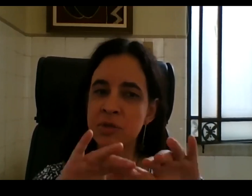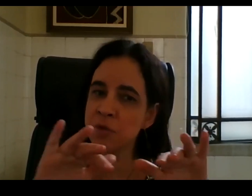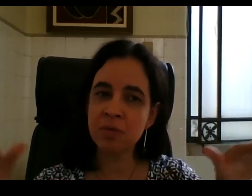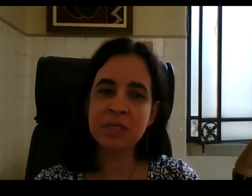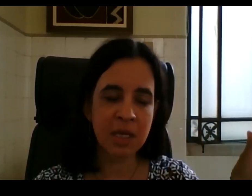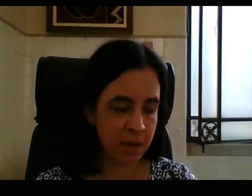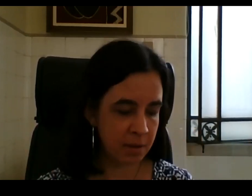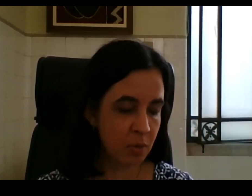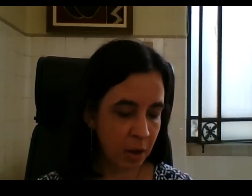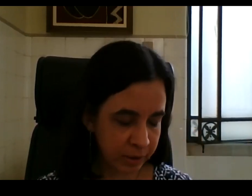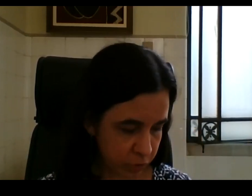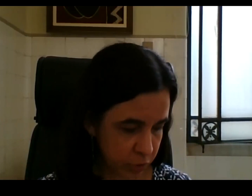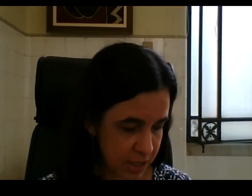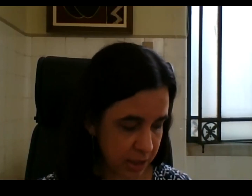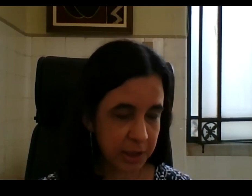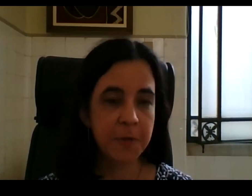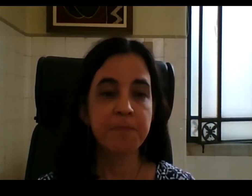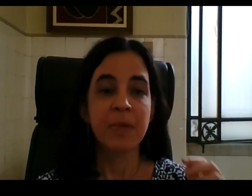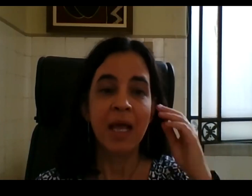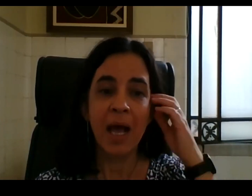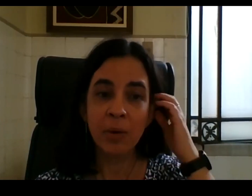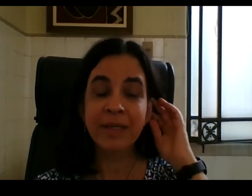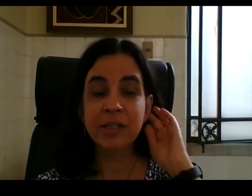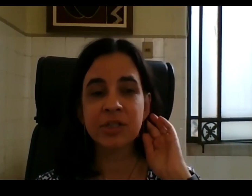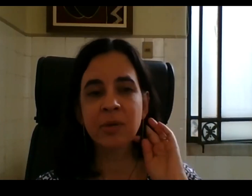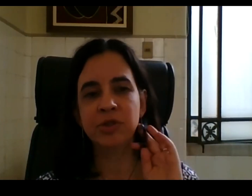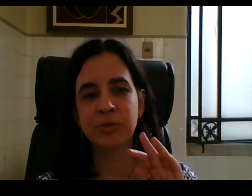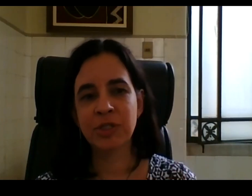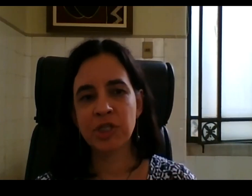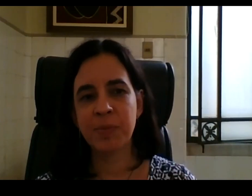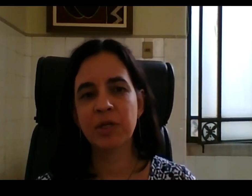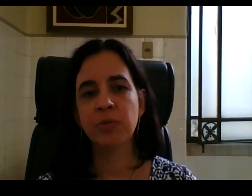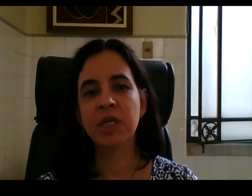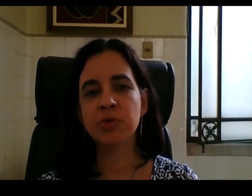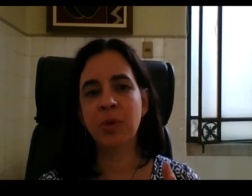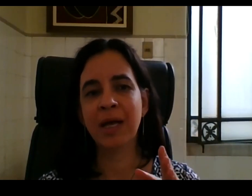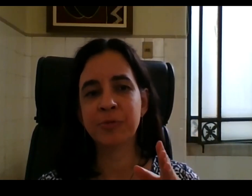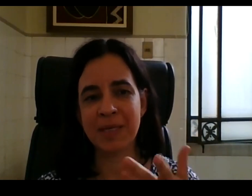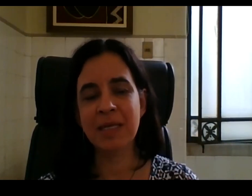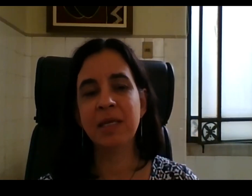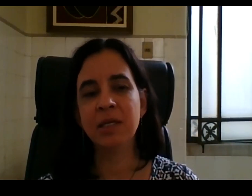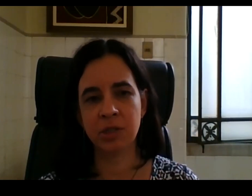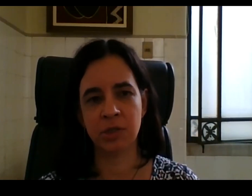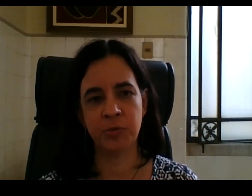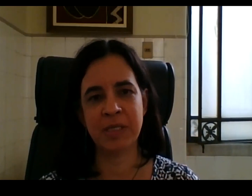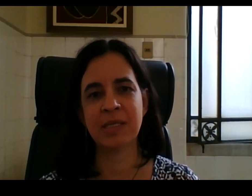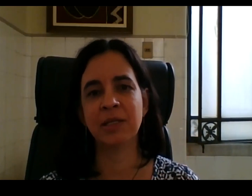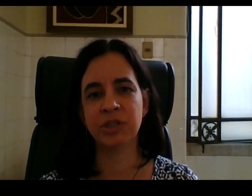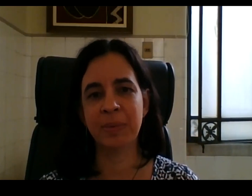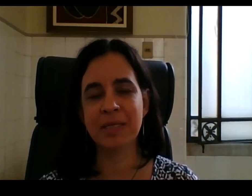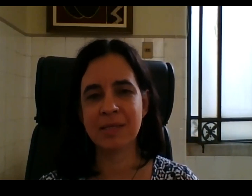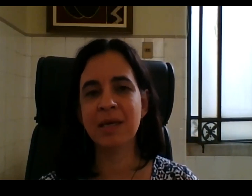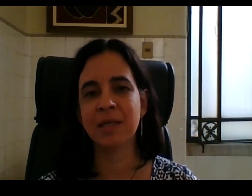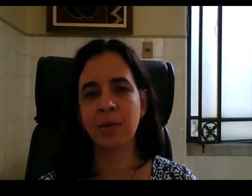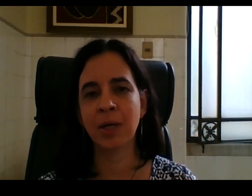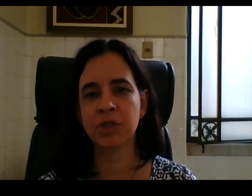Além disso, não ser igual na sua presença. A outra questão diz mais respeito mesmo às parcerias que a gente precisaria